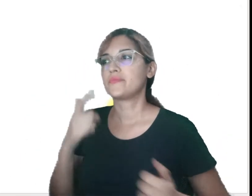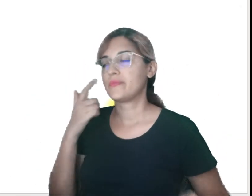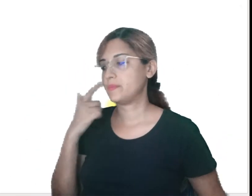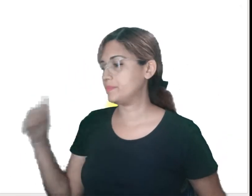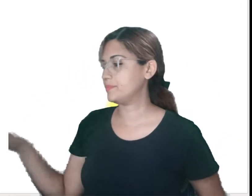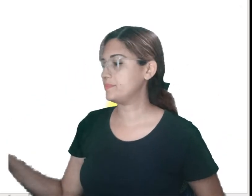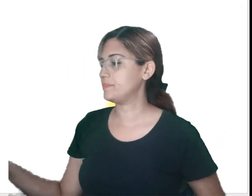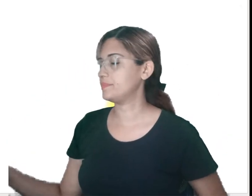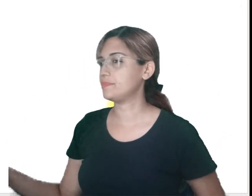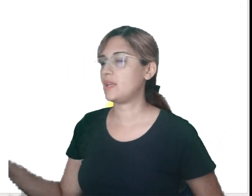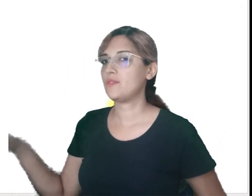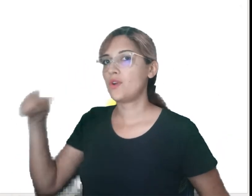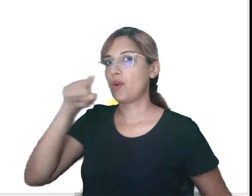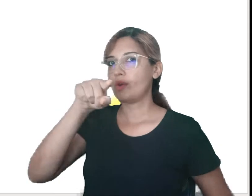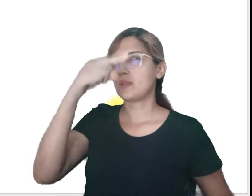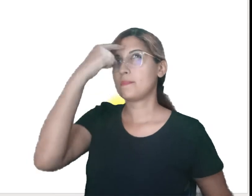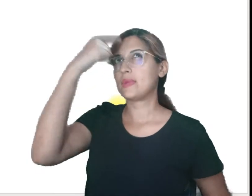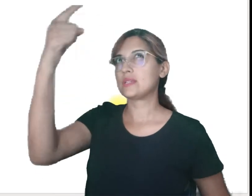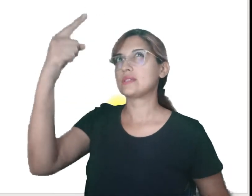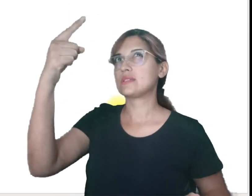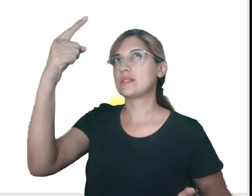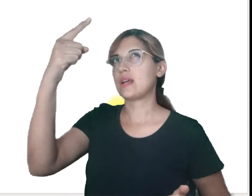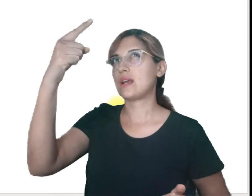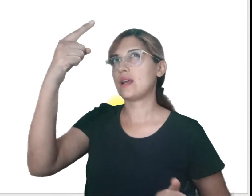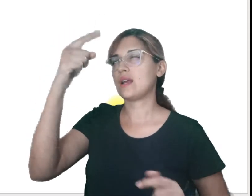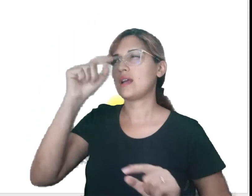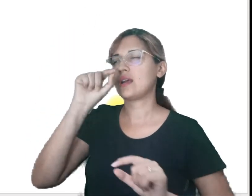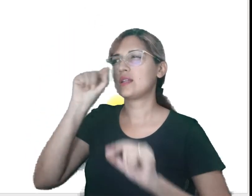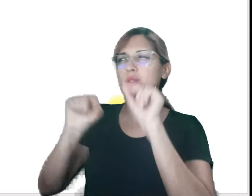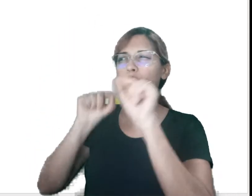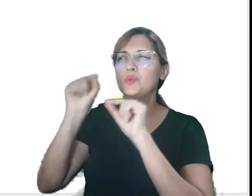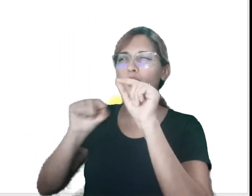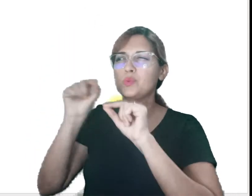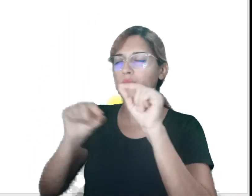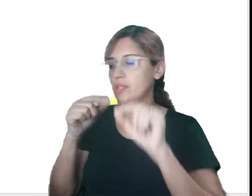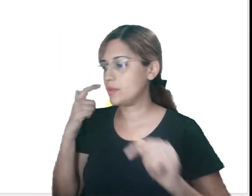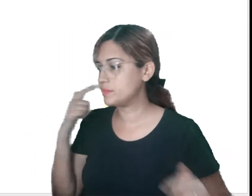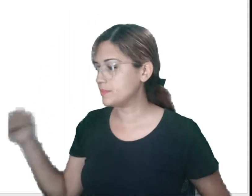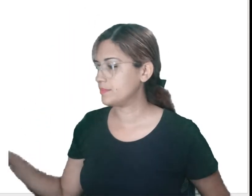material. Você pode pensar, por exemplo, De que?